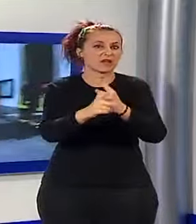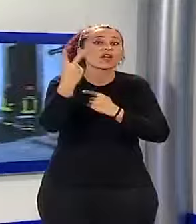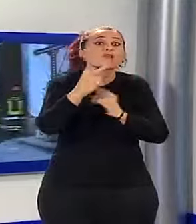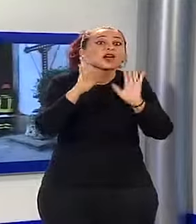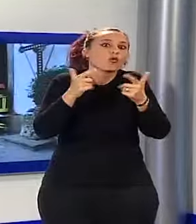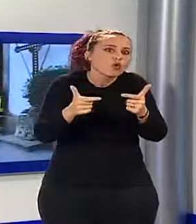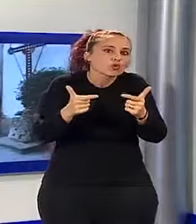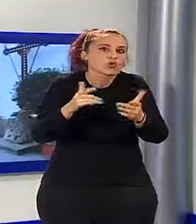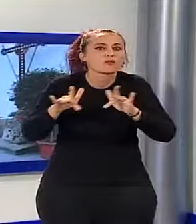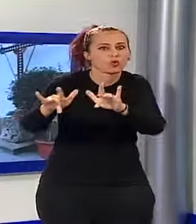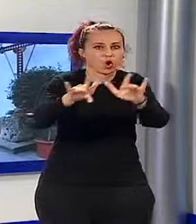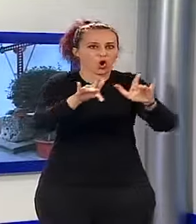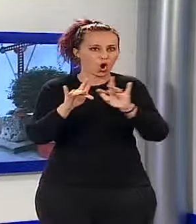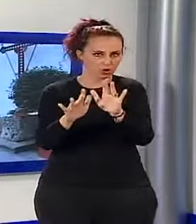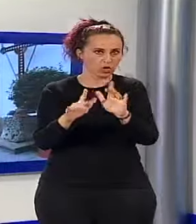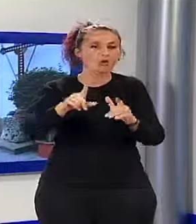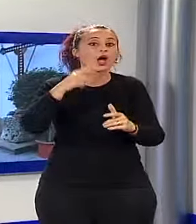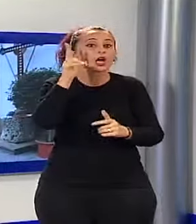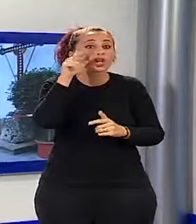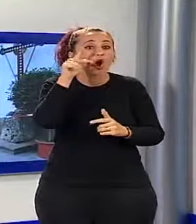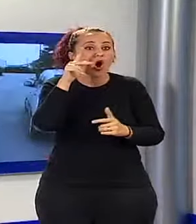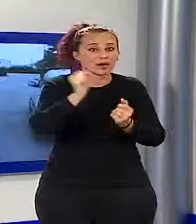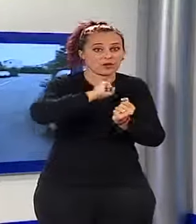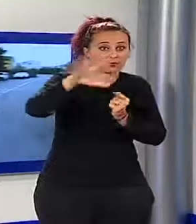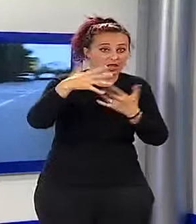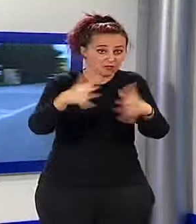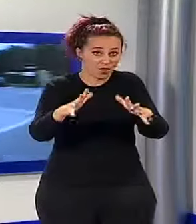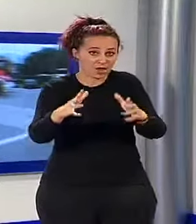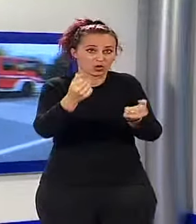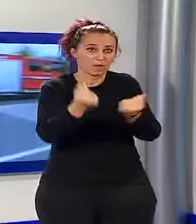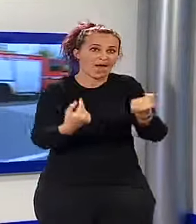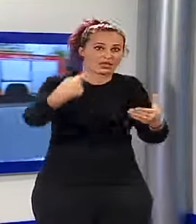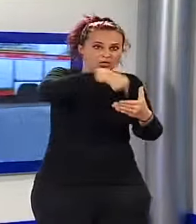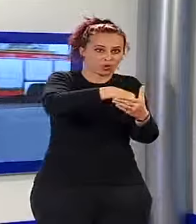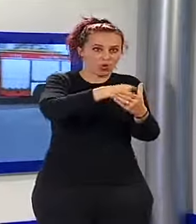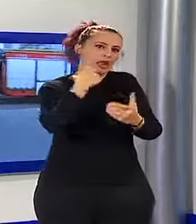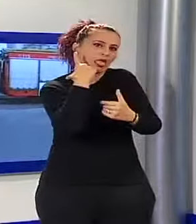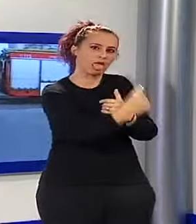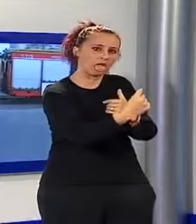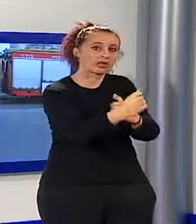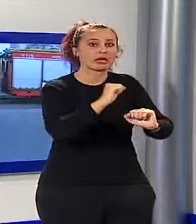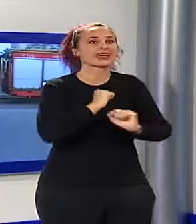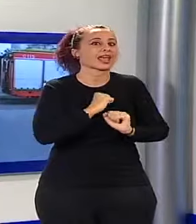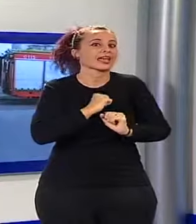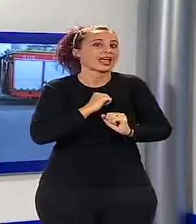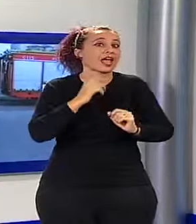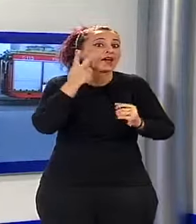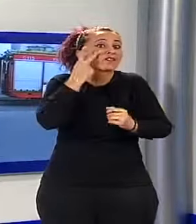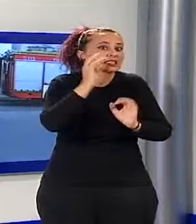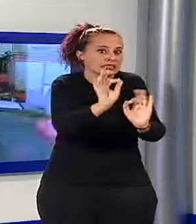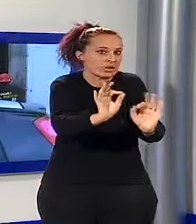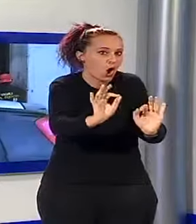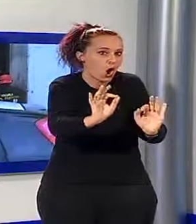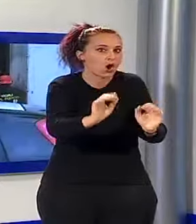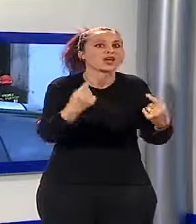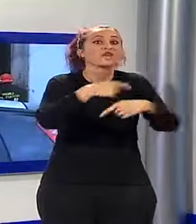non c'è nessuno. Poi la donna risale subito in auto e scappa, pensando di non essere stata vista da nessuno. Alla